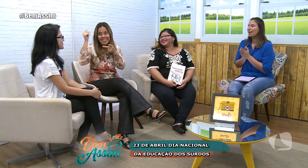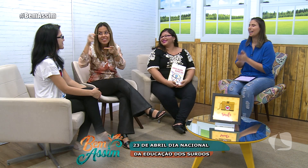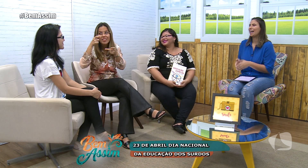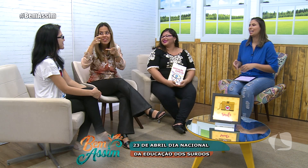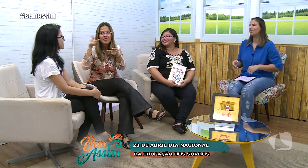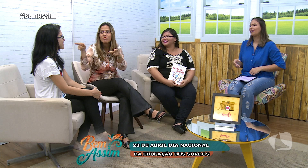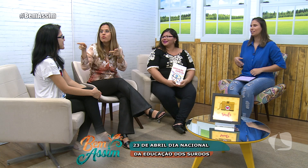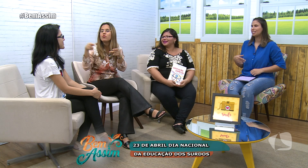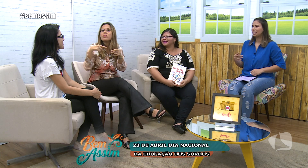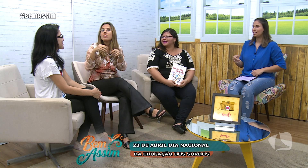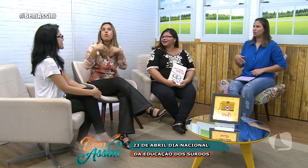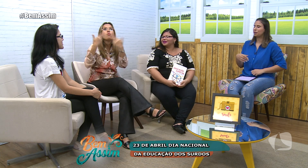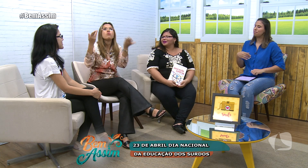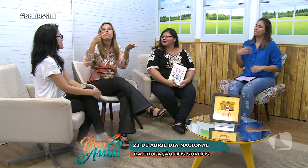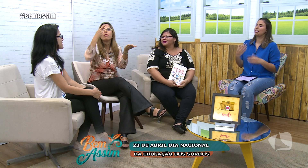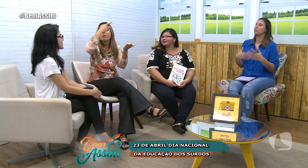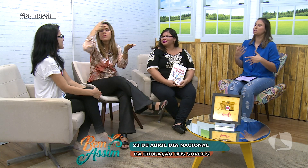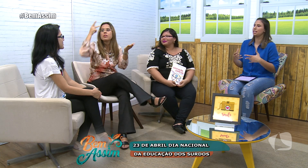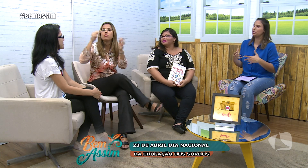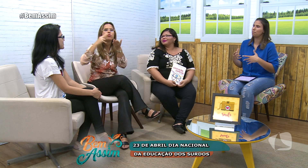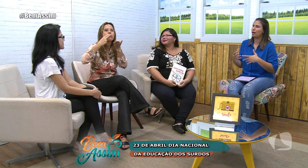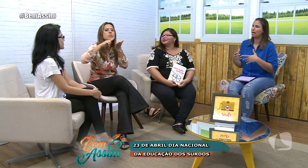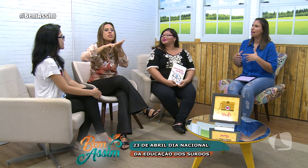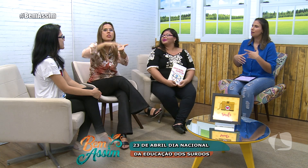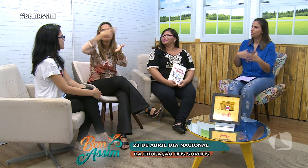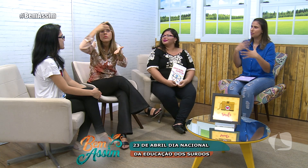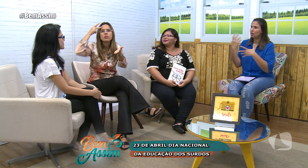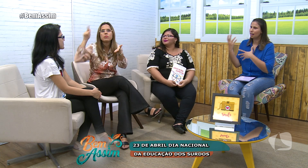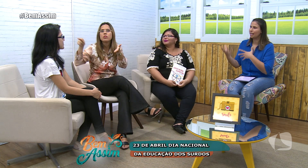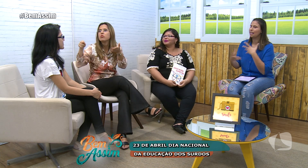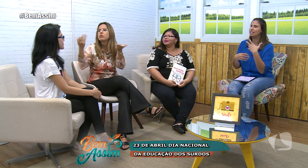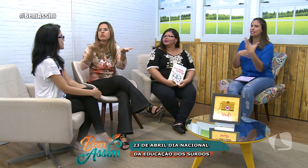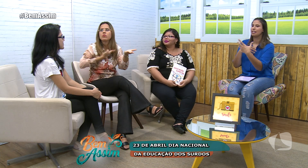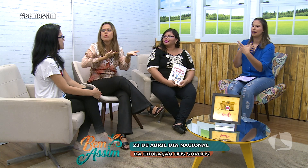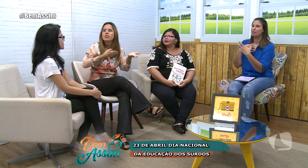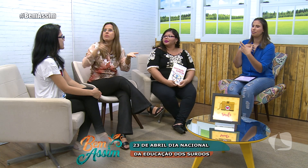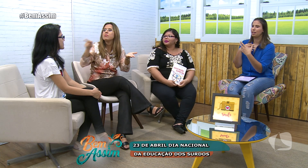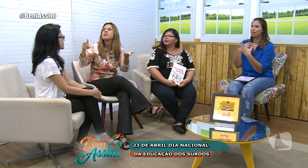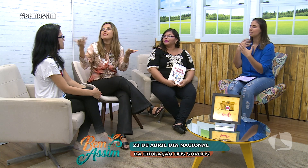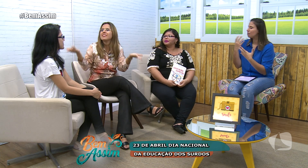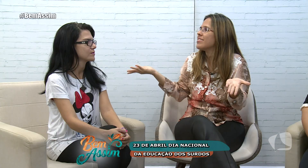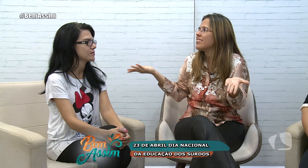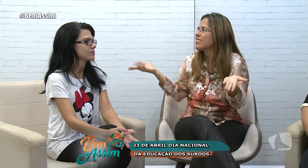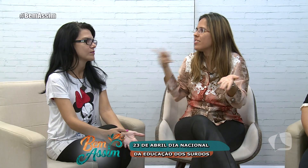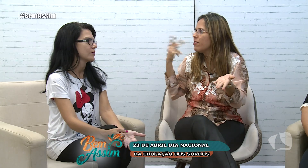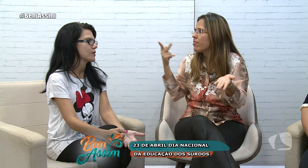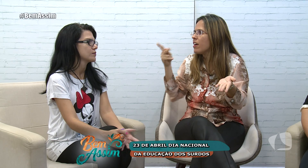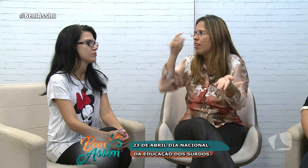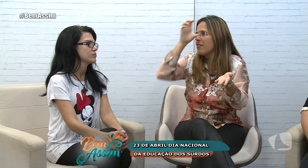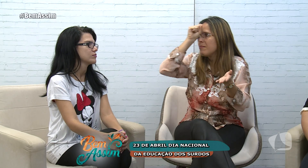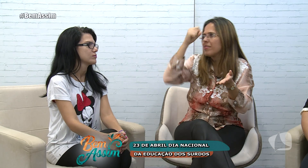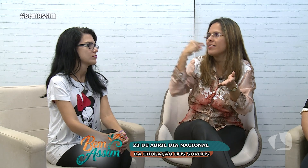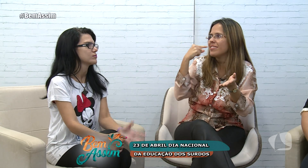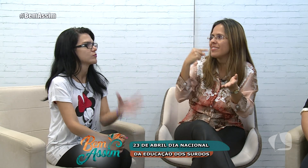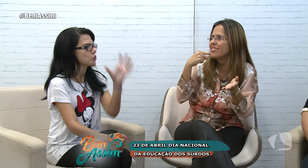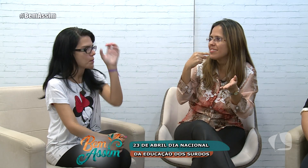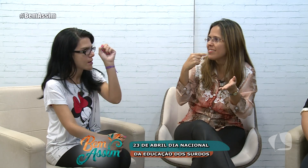recado que você deixa, qual que é a mensagem que você deixa para os seus colegas, enfim, que também são surdos? O é que você diria para eles